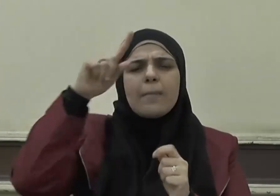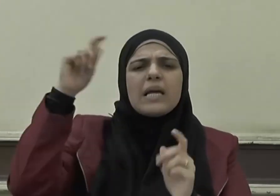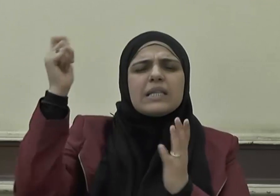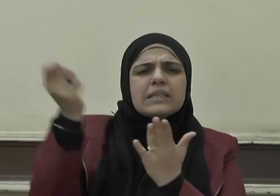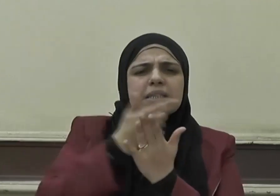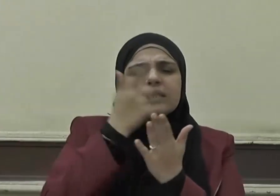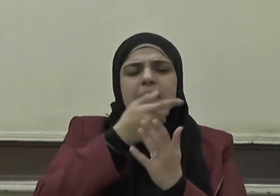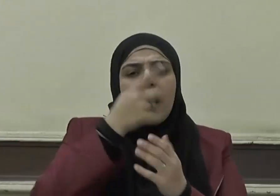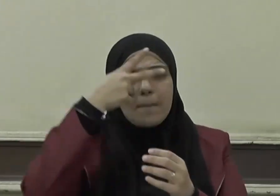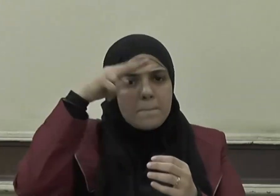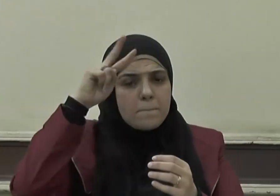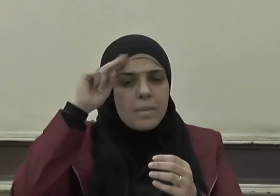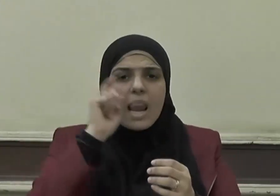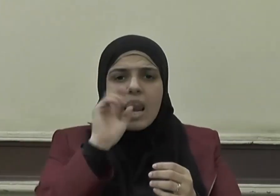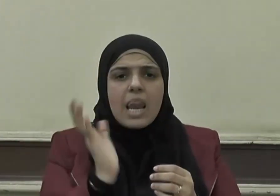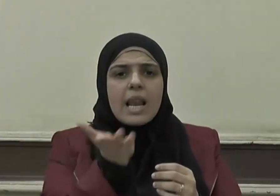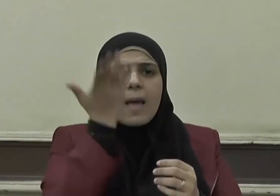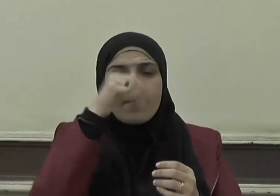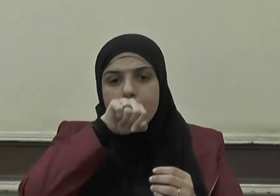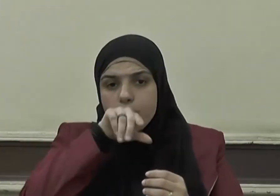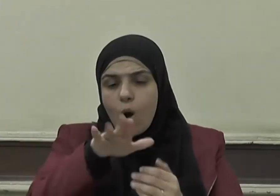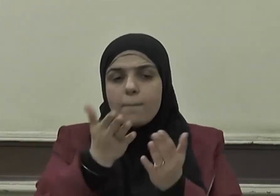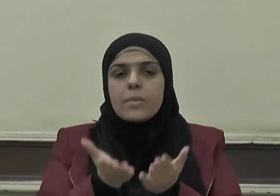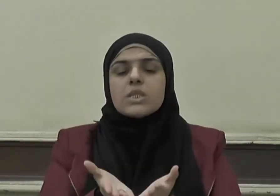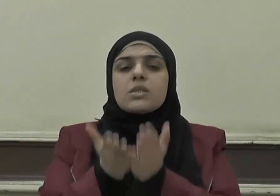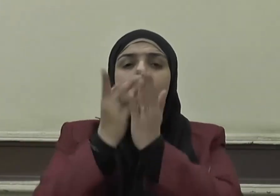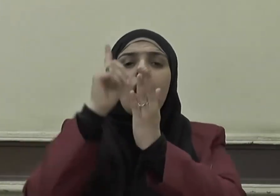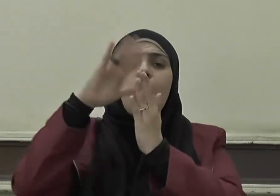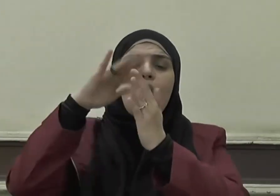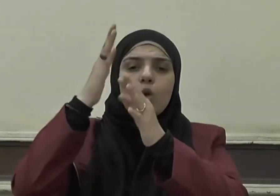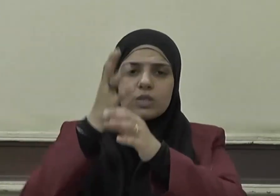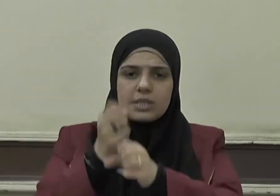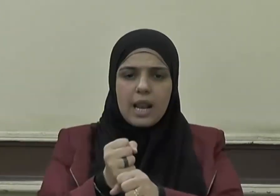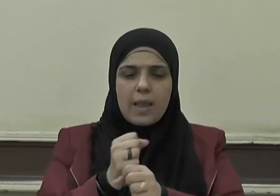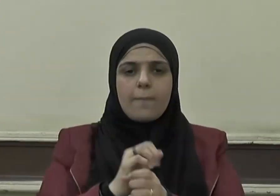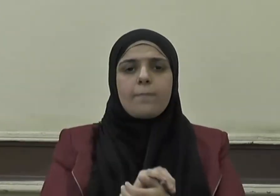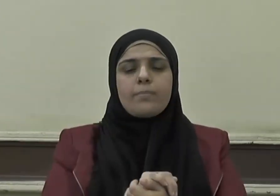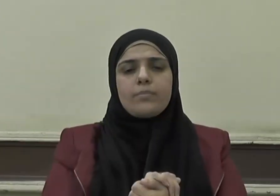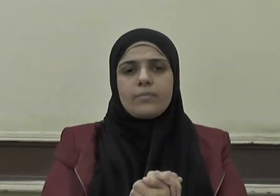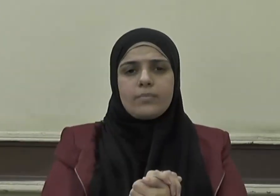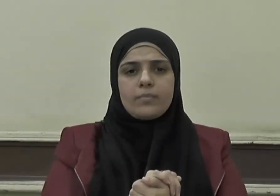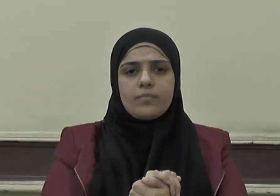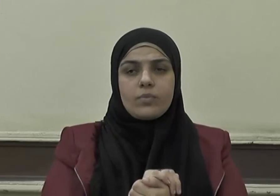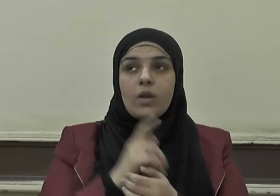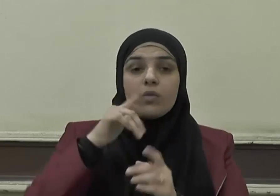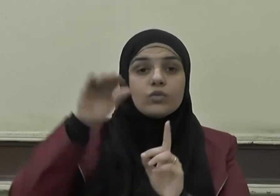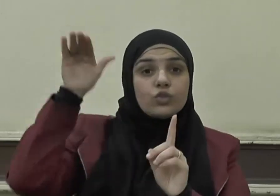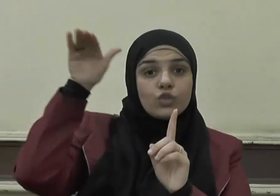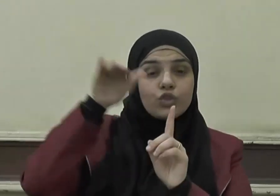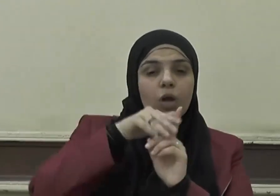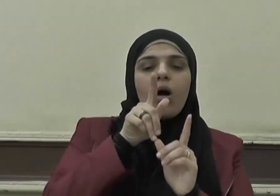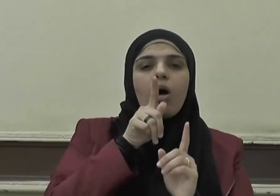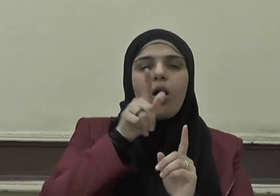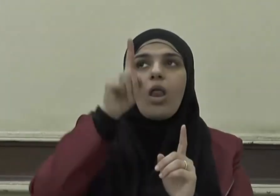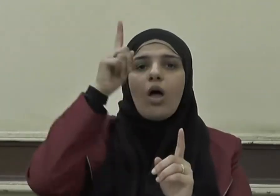بسيدنا محمد صلى الله عليه وسلم فجاء كما قال الله